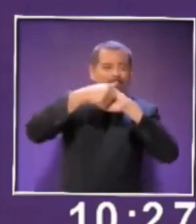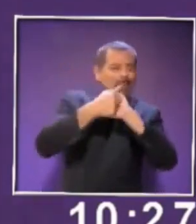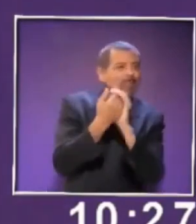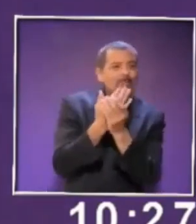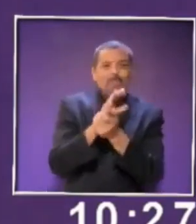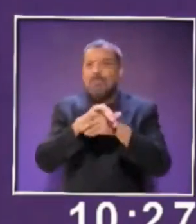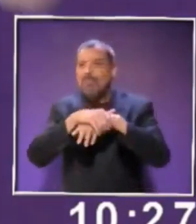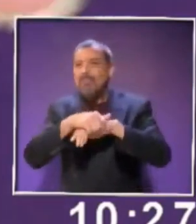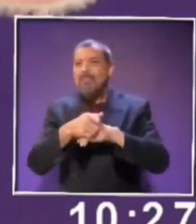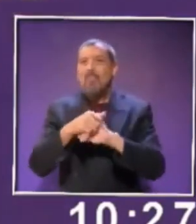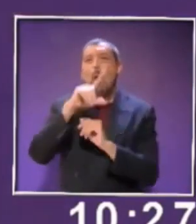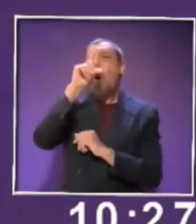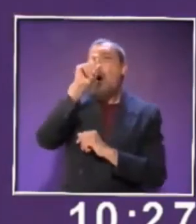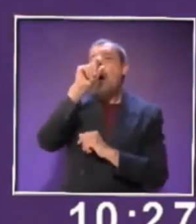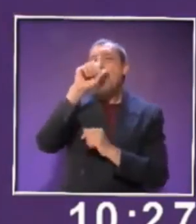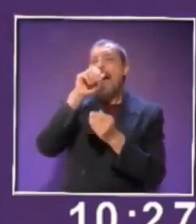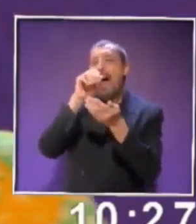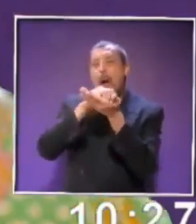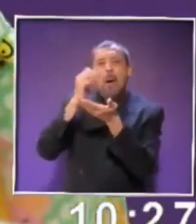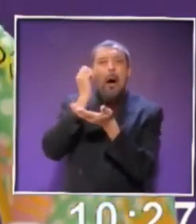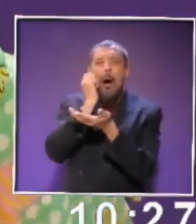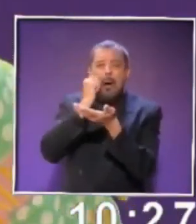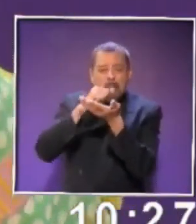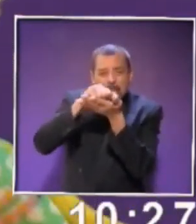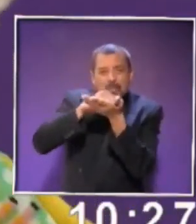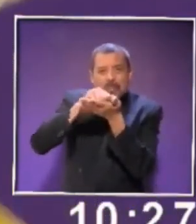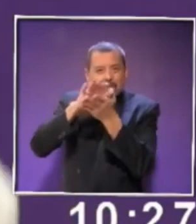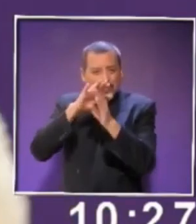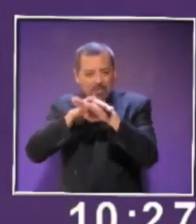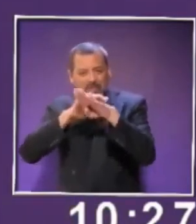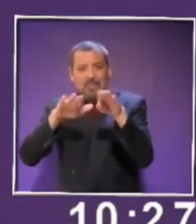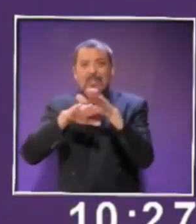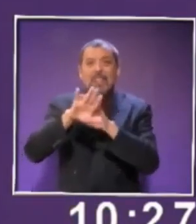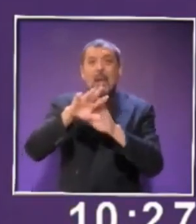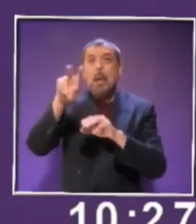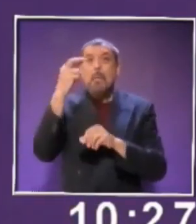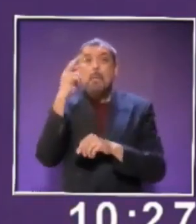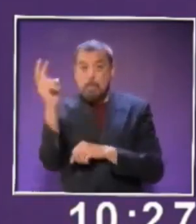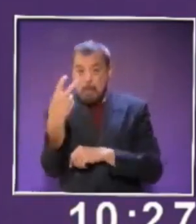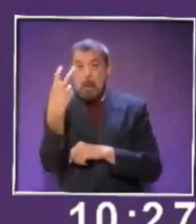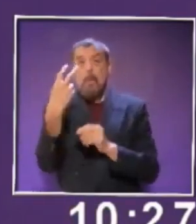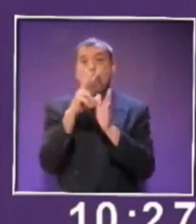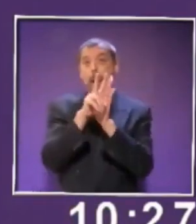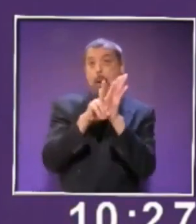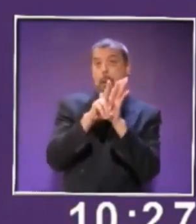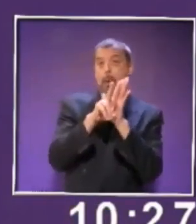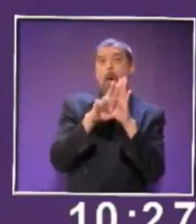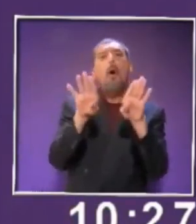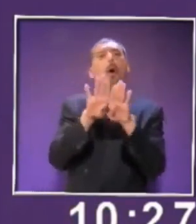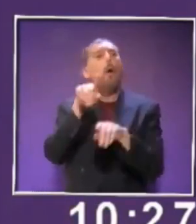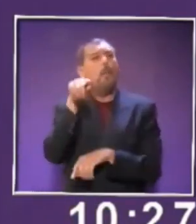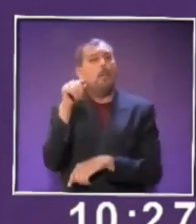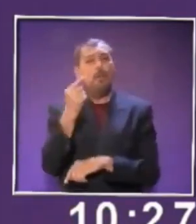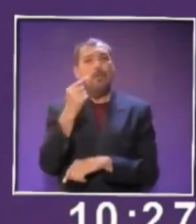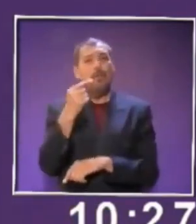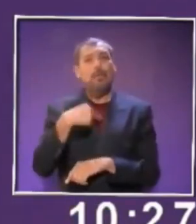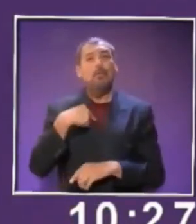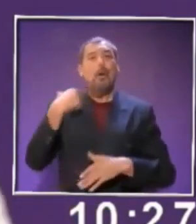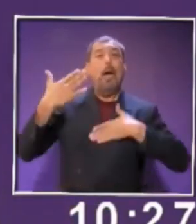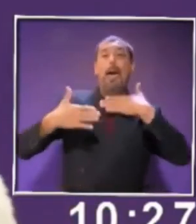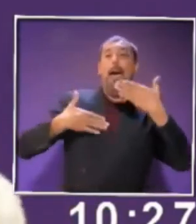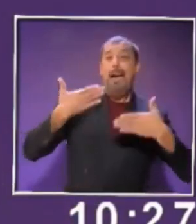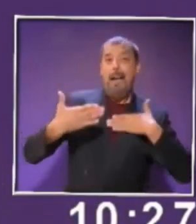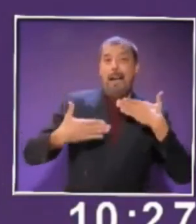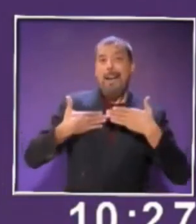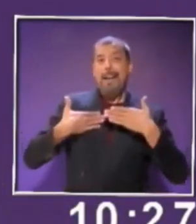manos con agua y jabón. ¿Me vieron en el video? A ver, amiguitos, ¿cómo soy? Pues, soy alegre